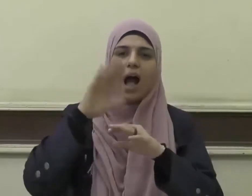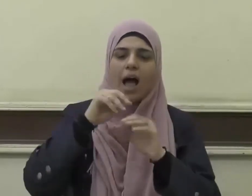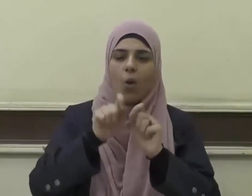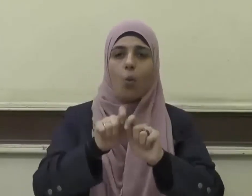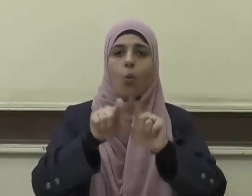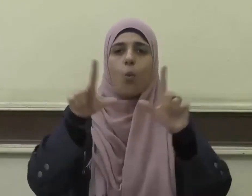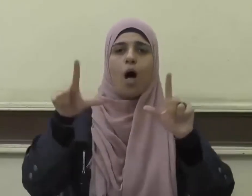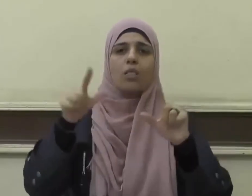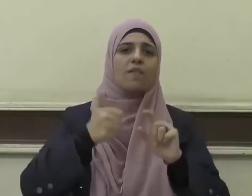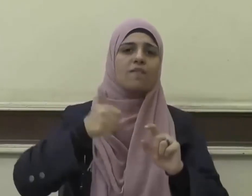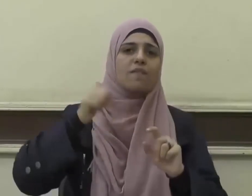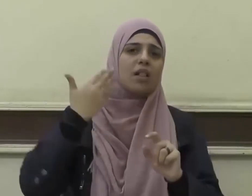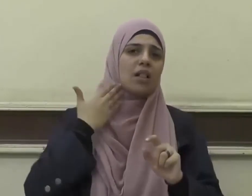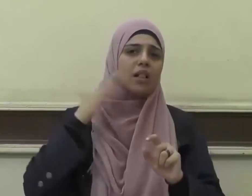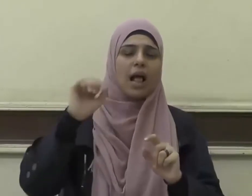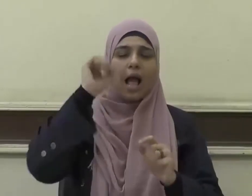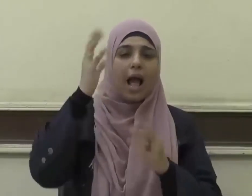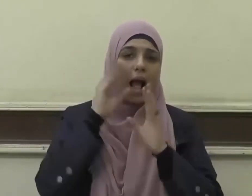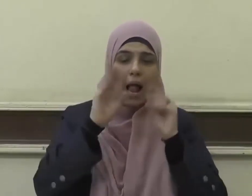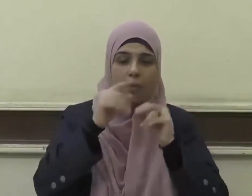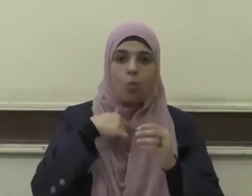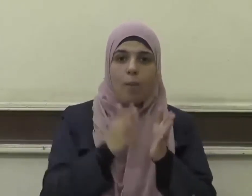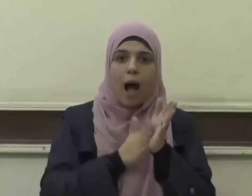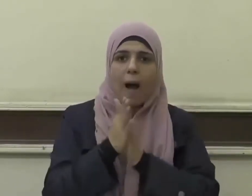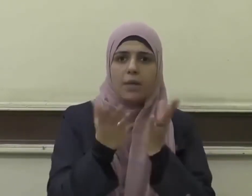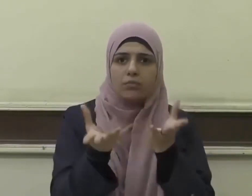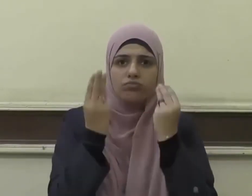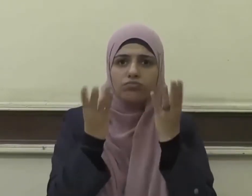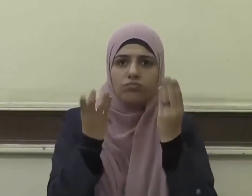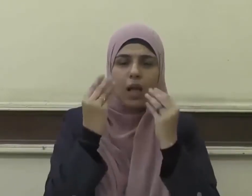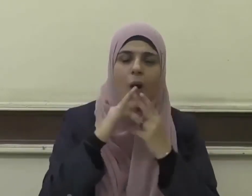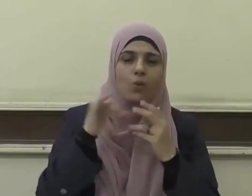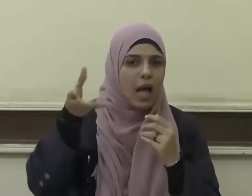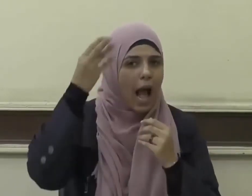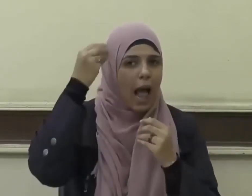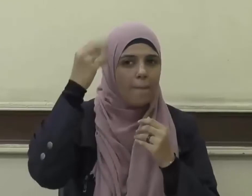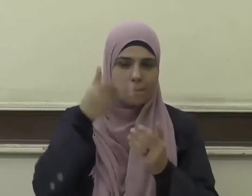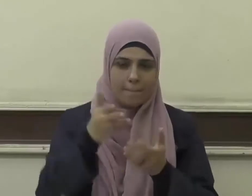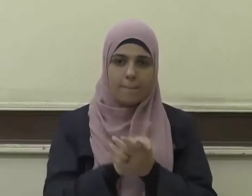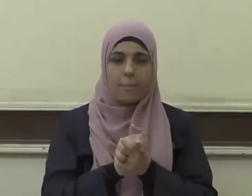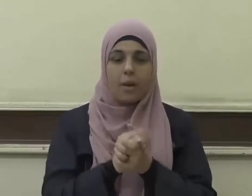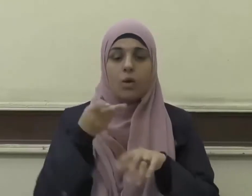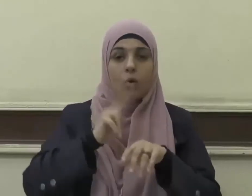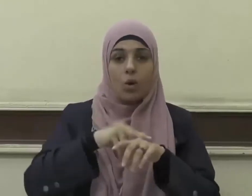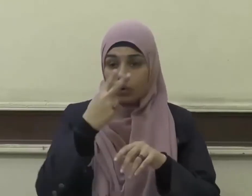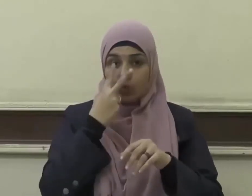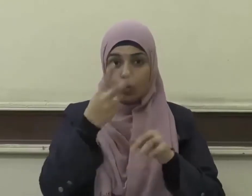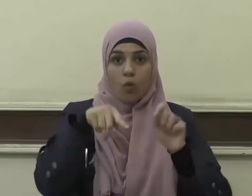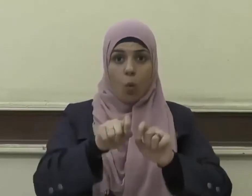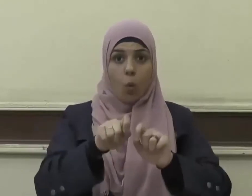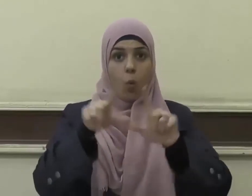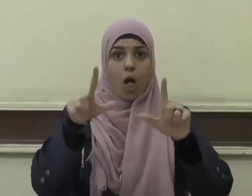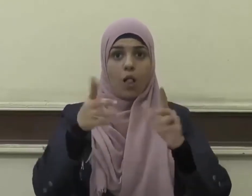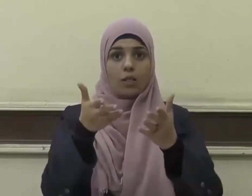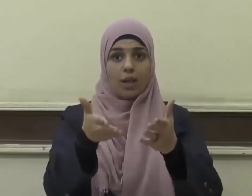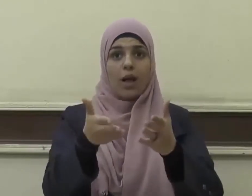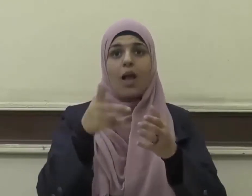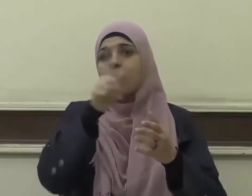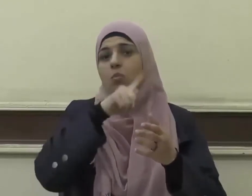والترغيب في طلبه والحث عليه وإشارة واضحة إلى أن الإسلام